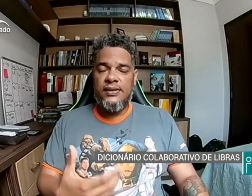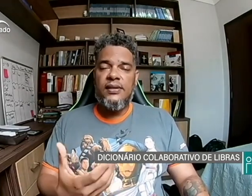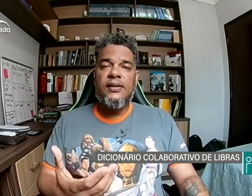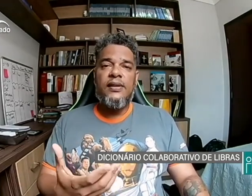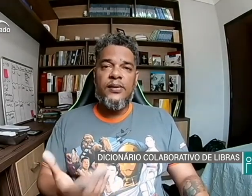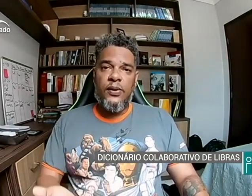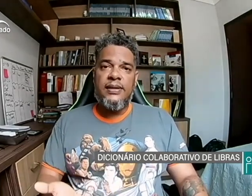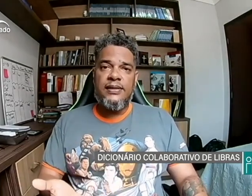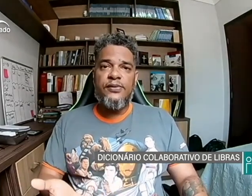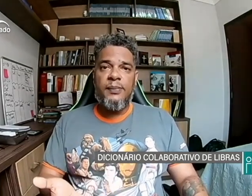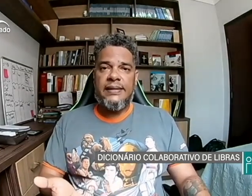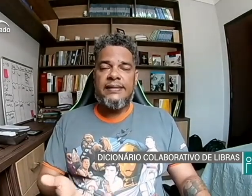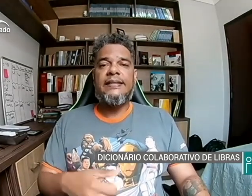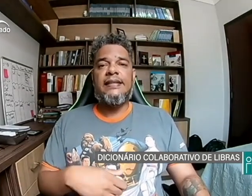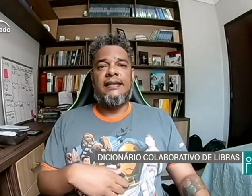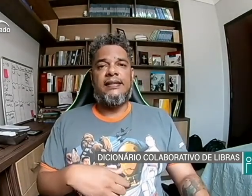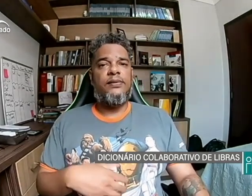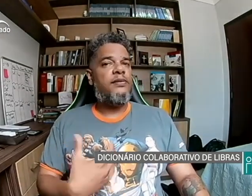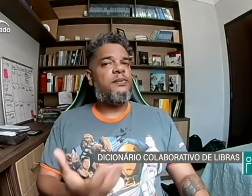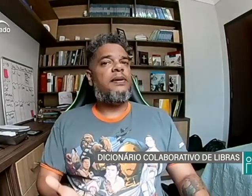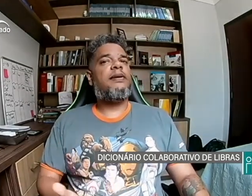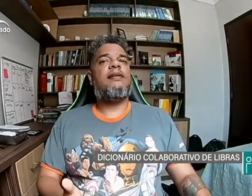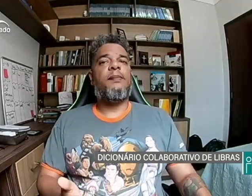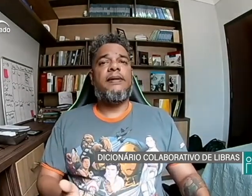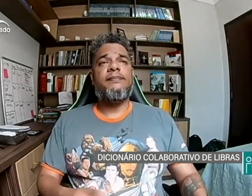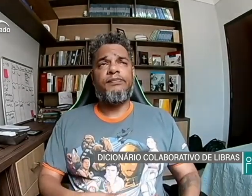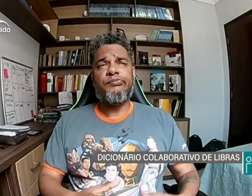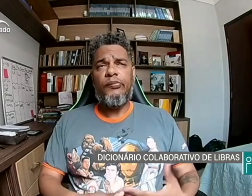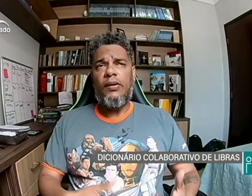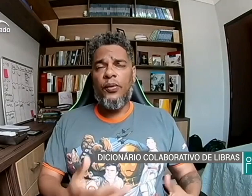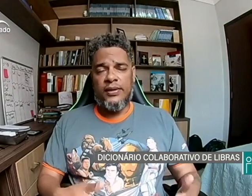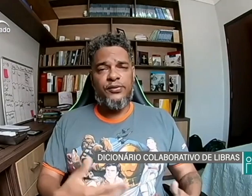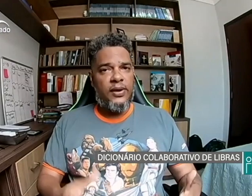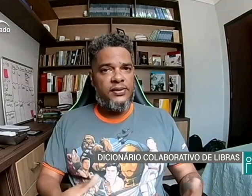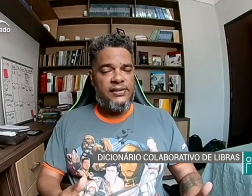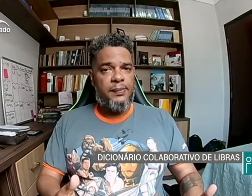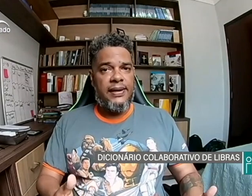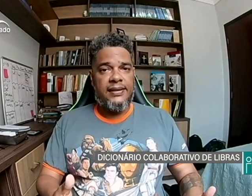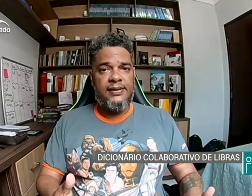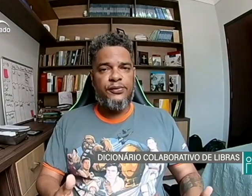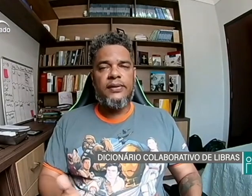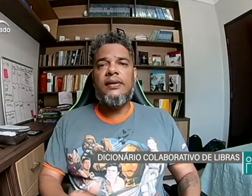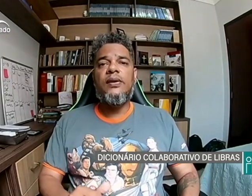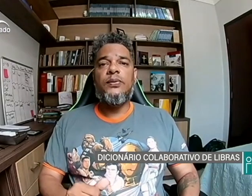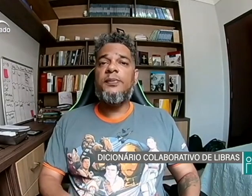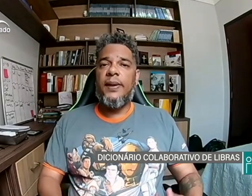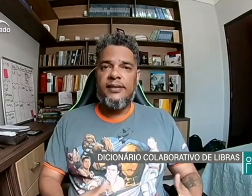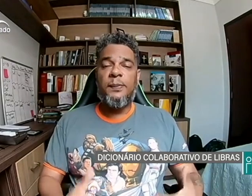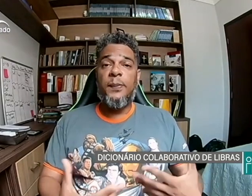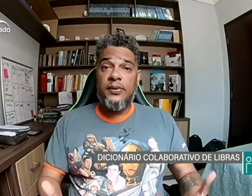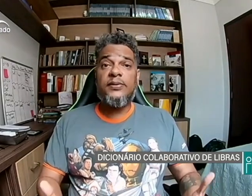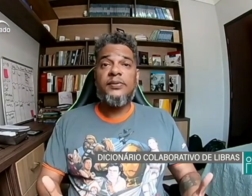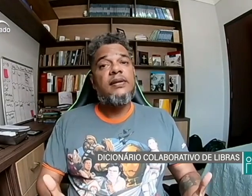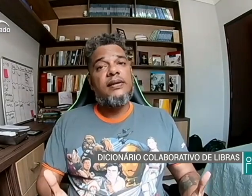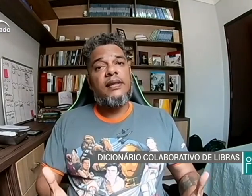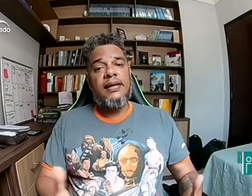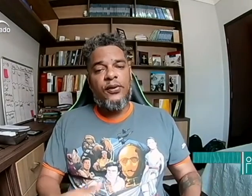cognitivamente. Então, eu espero que também, com a divulgação desse aplicativo, né? Os pais possam ter um